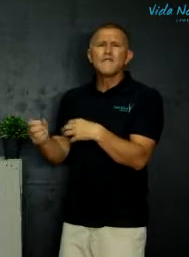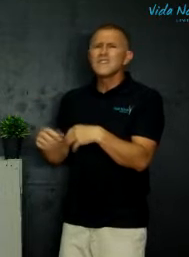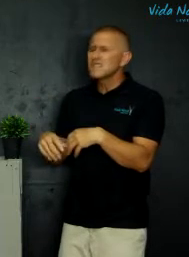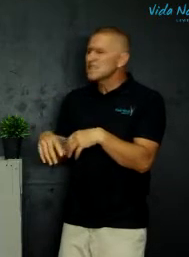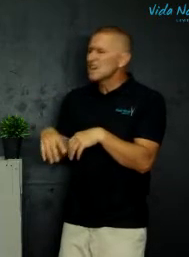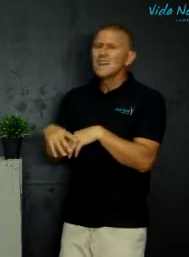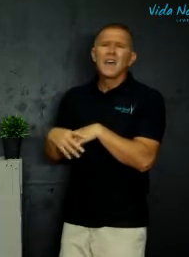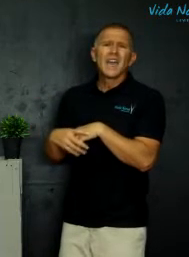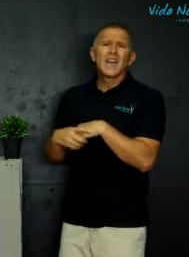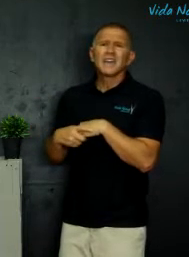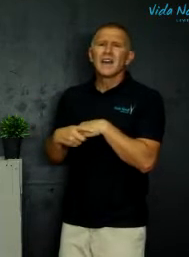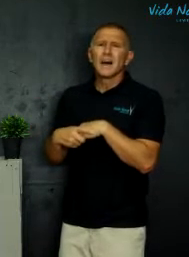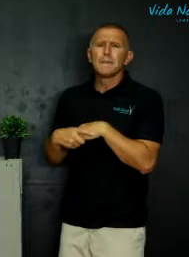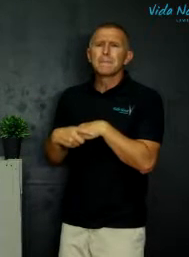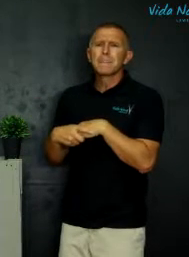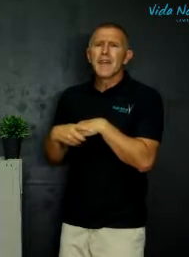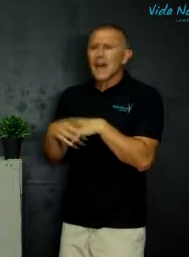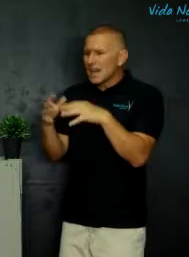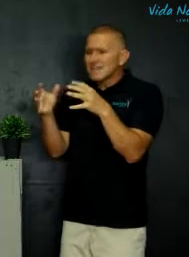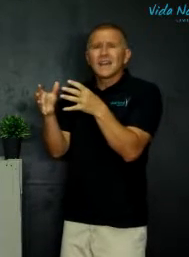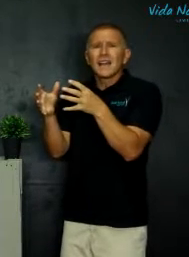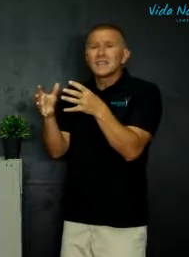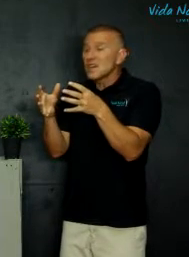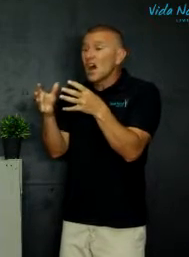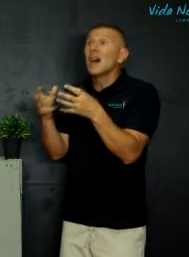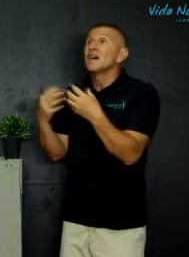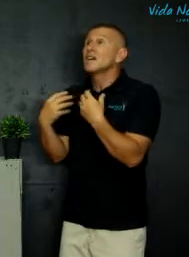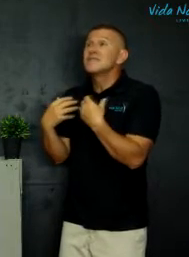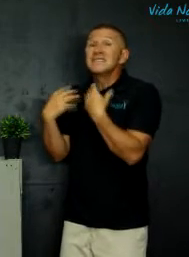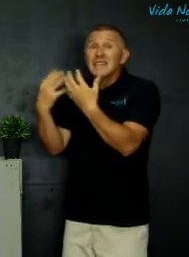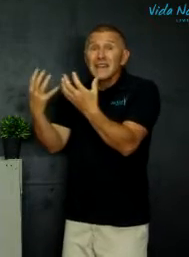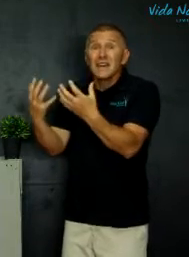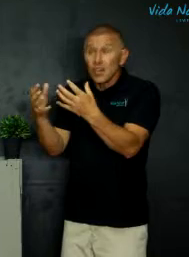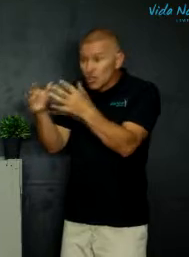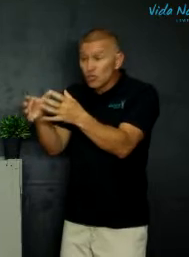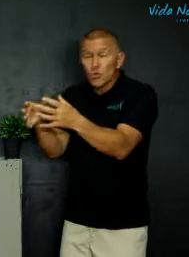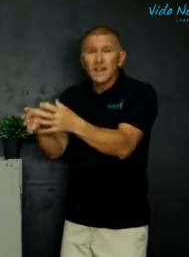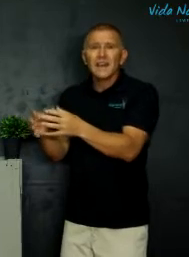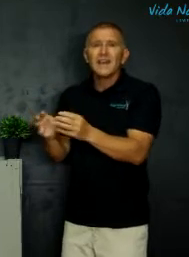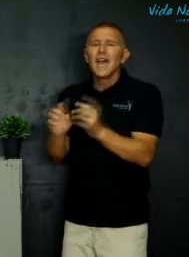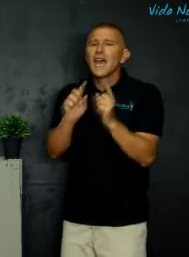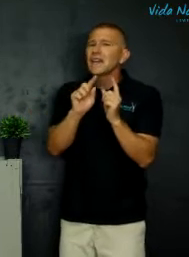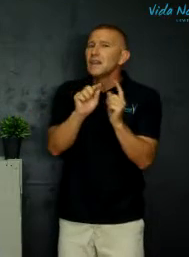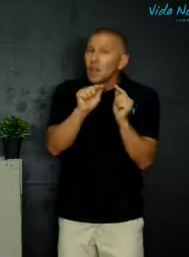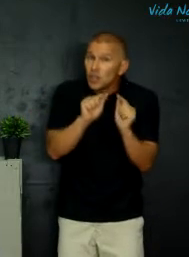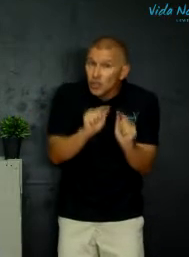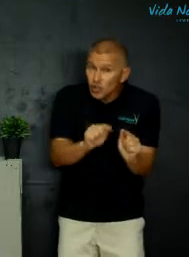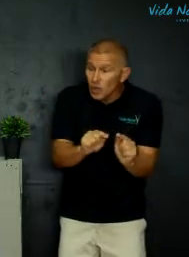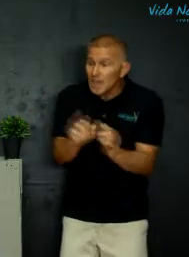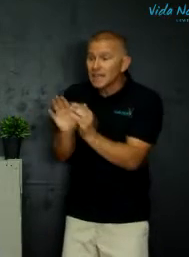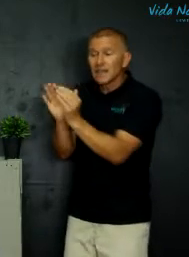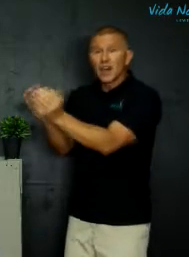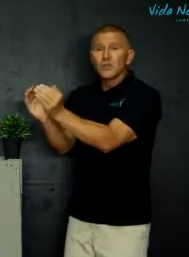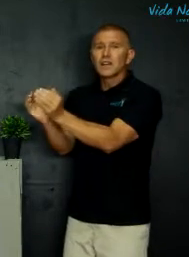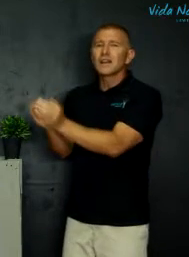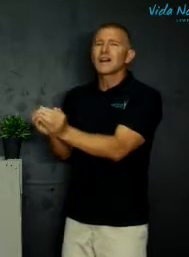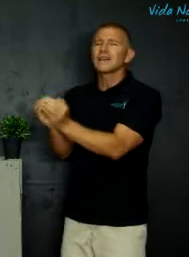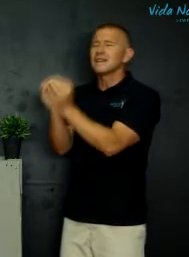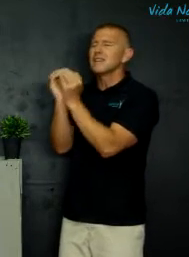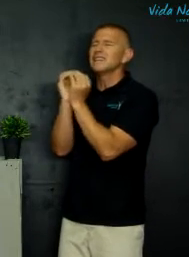feeste en hy is gesiene jode en jode het na die jode gekyk en gesê